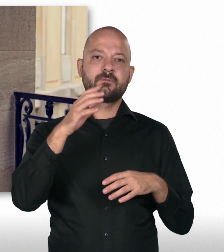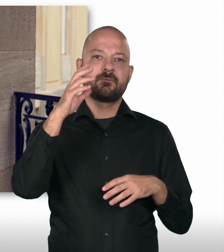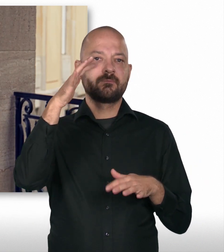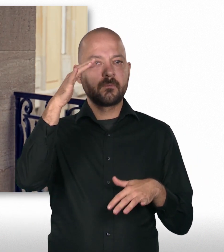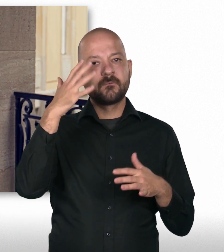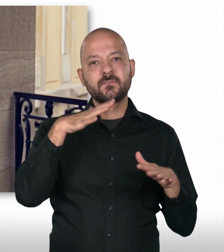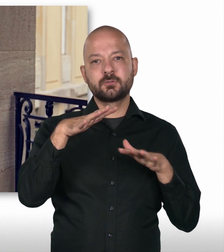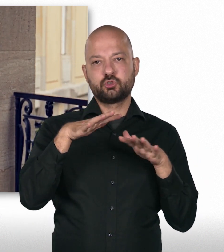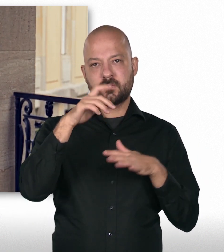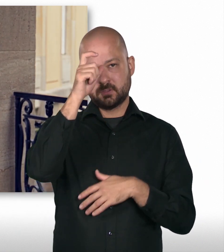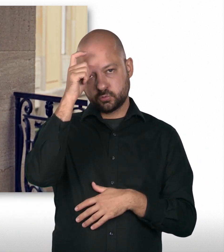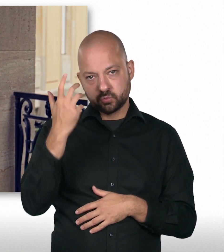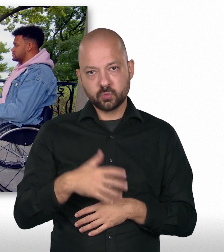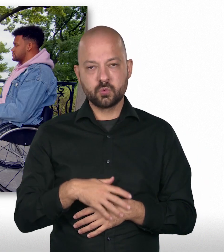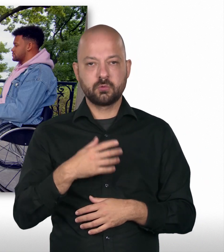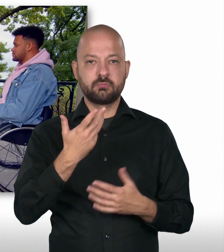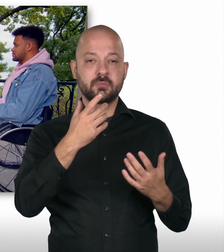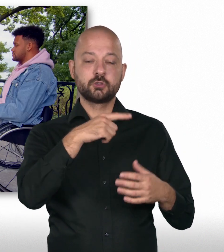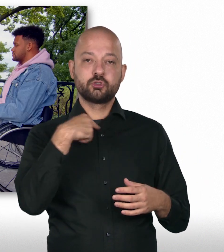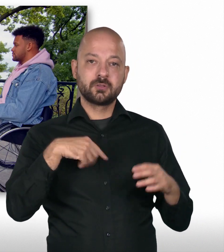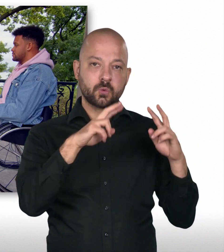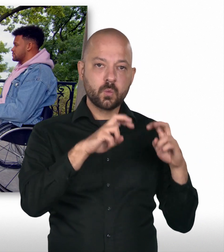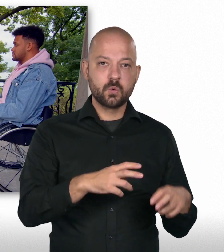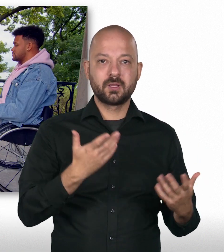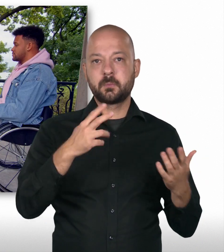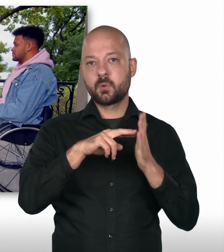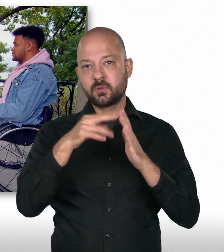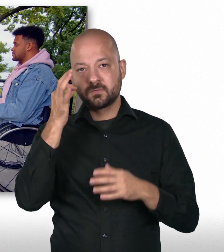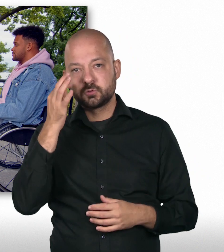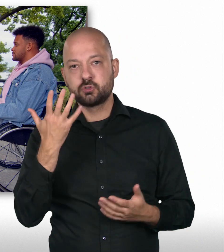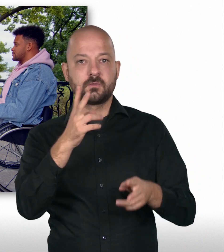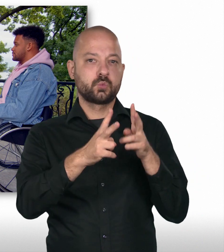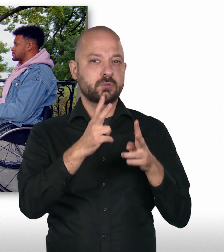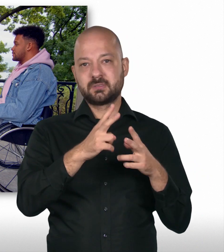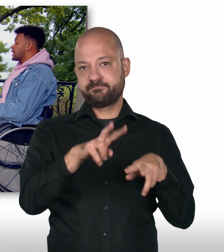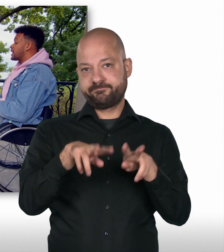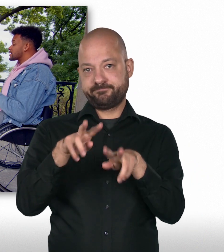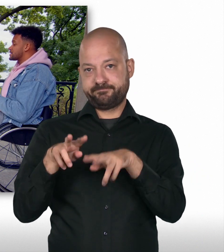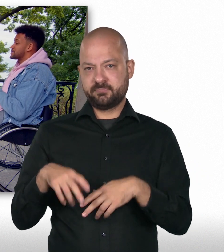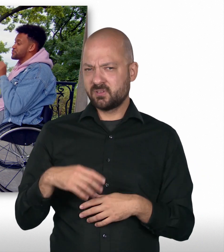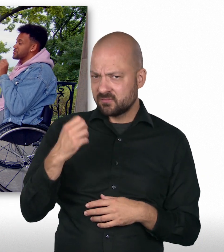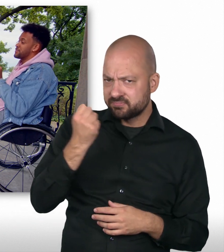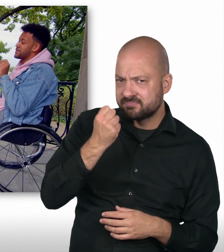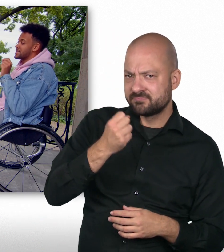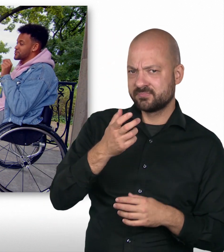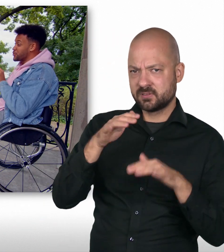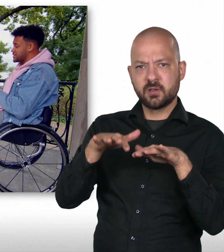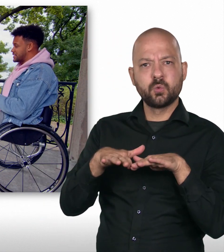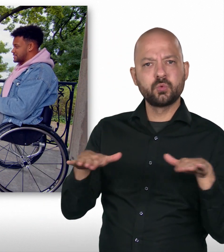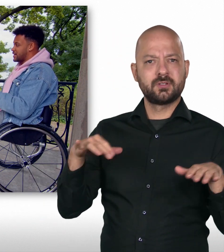Wirtschaftsingenieuren über Sinologen bis eben Politikwissenschaftler und Juristen alles dabei. Ach krass. Das bedeutet, wenn das Grundinteresse da